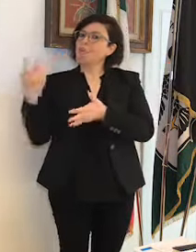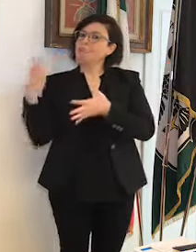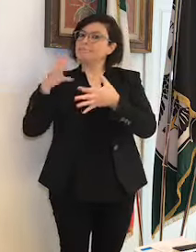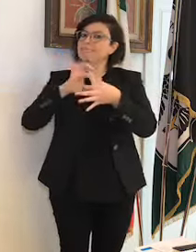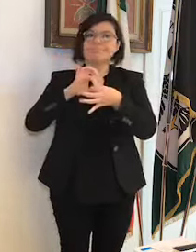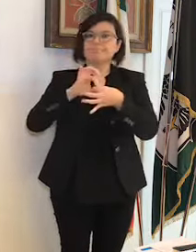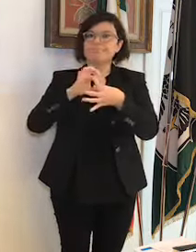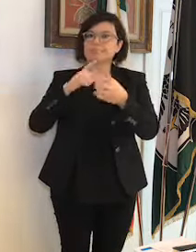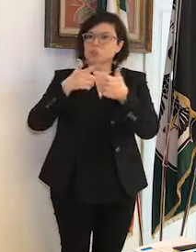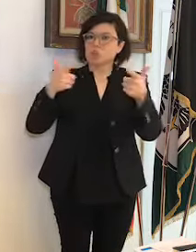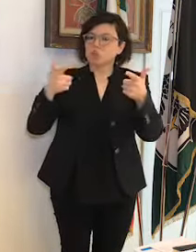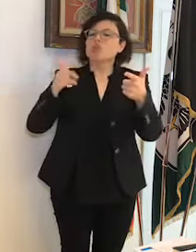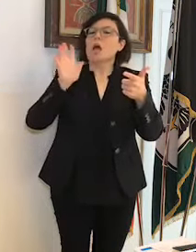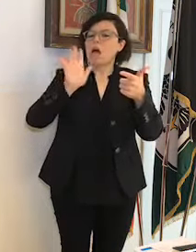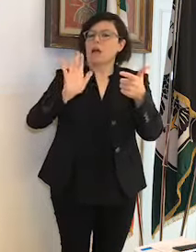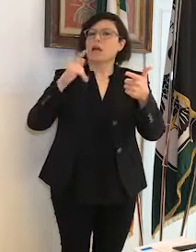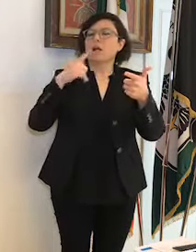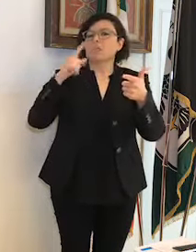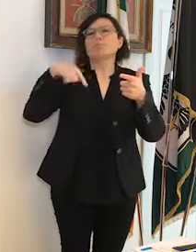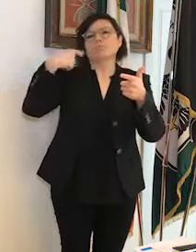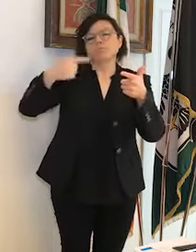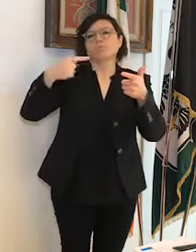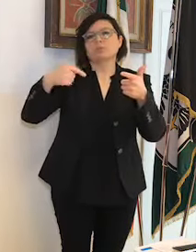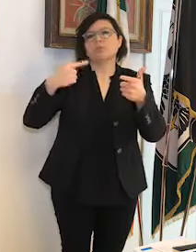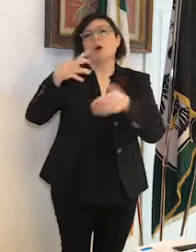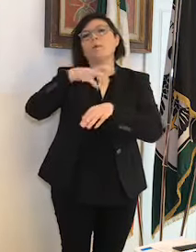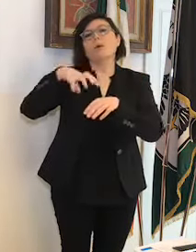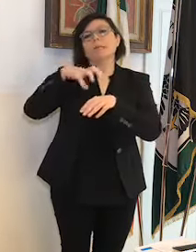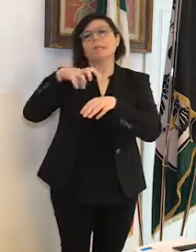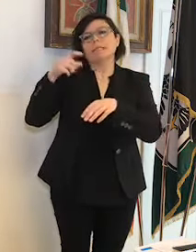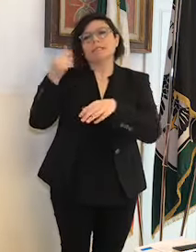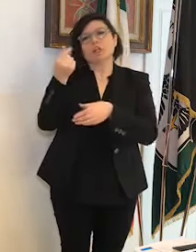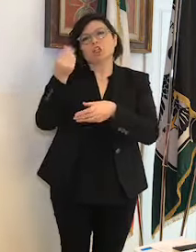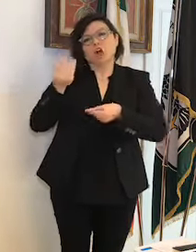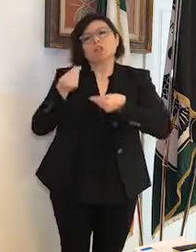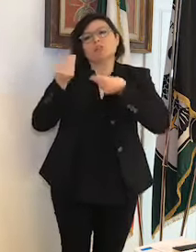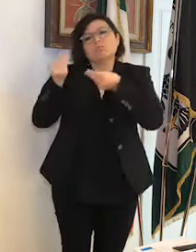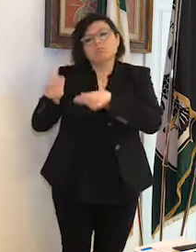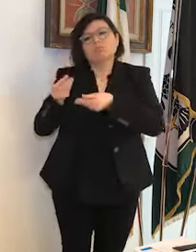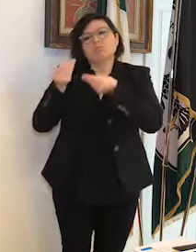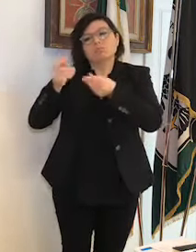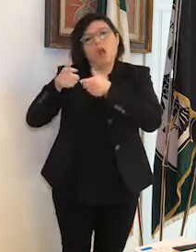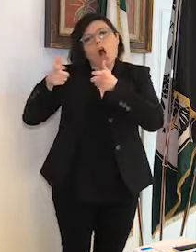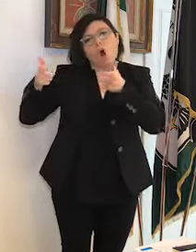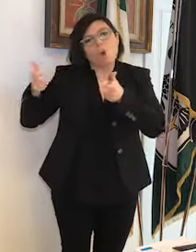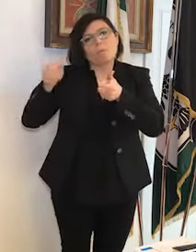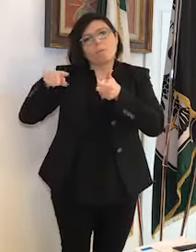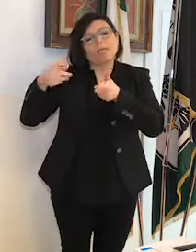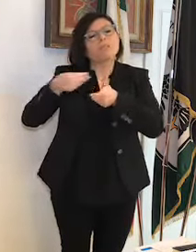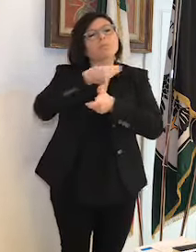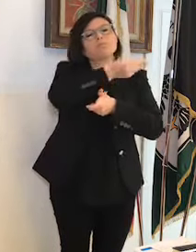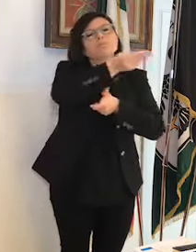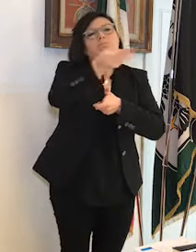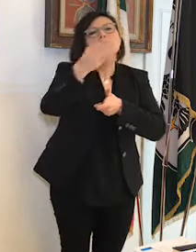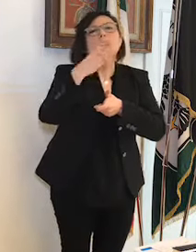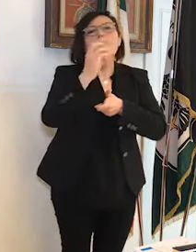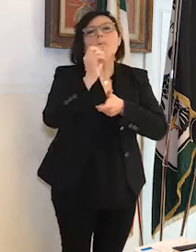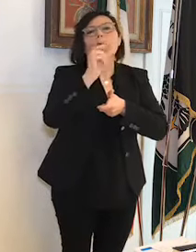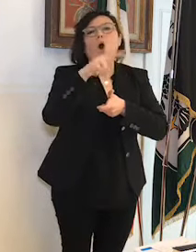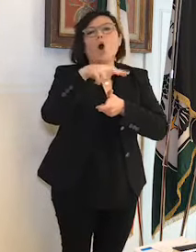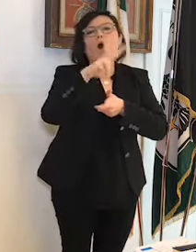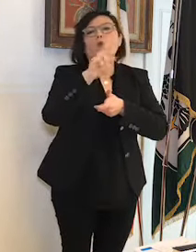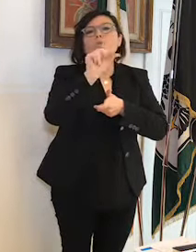un reintegro delle somme per consentire a tutti di avere il bonus da